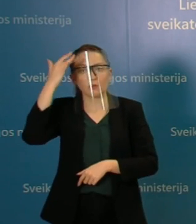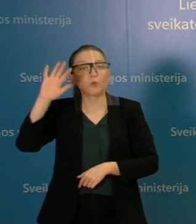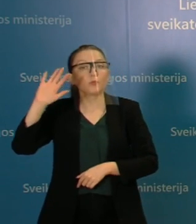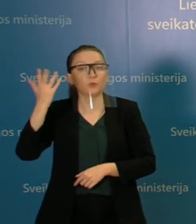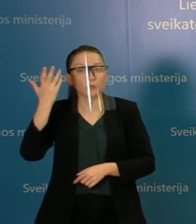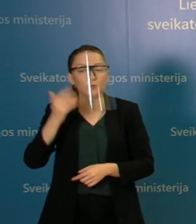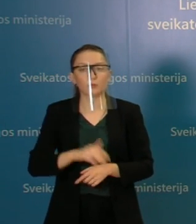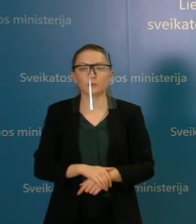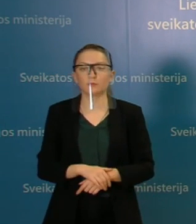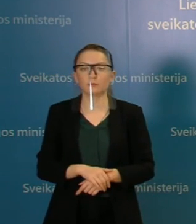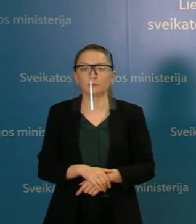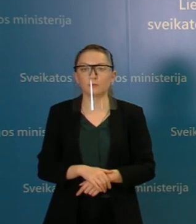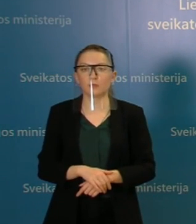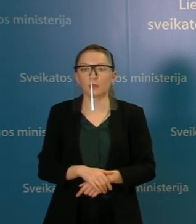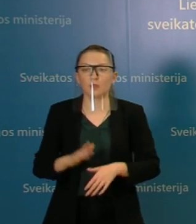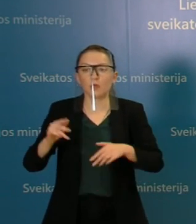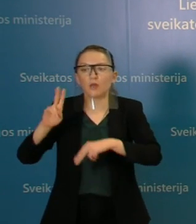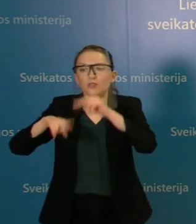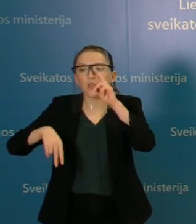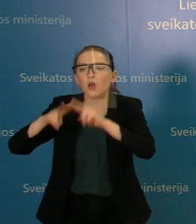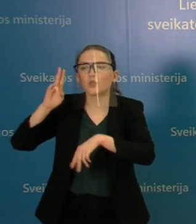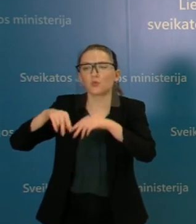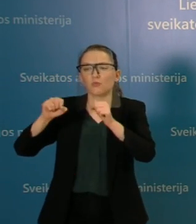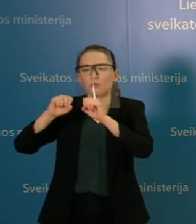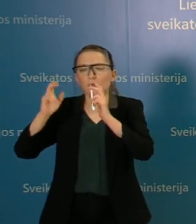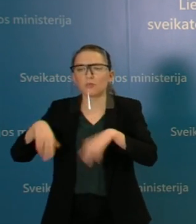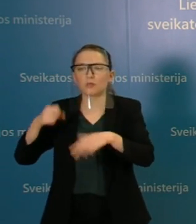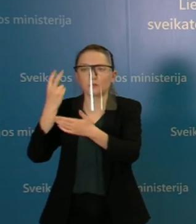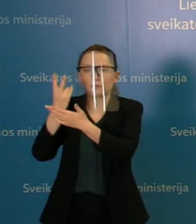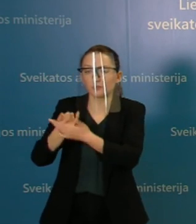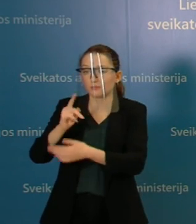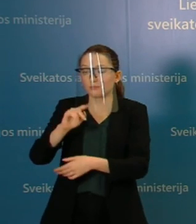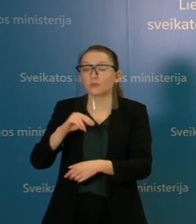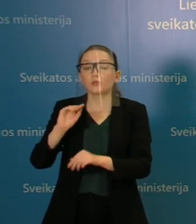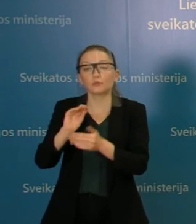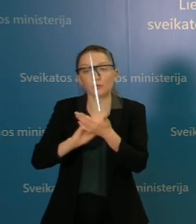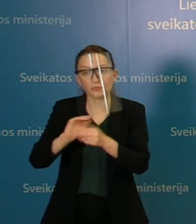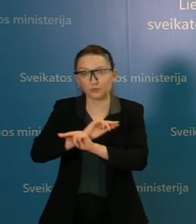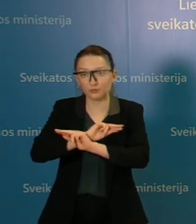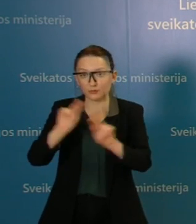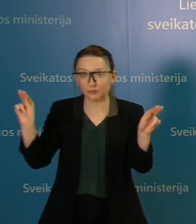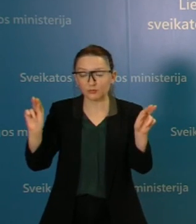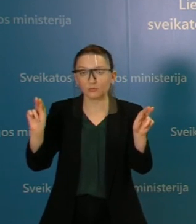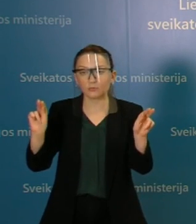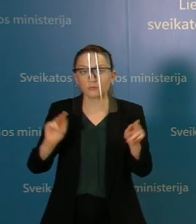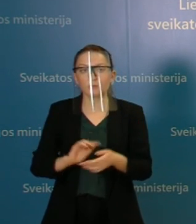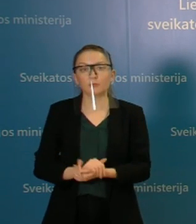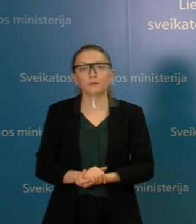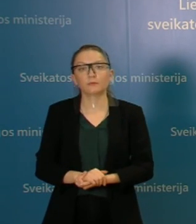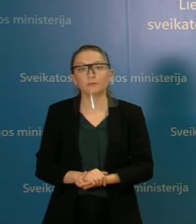bus kažkur tai statomos lauko lygoninės ar panašiai, aš dar kartą noriu pakartot, kad tai yra